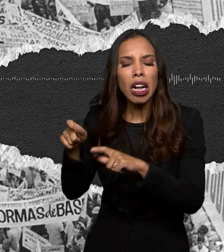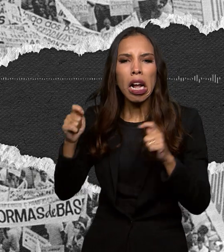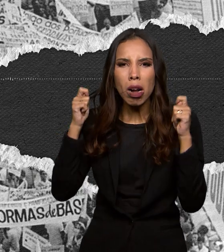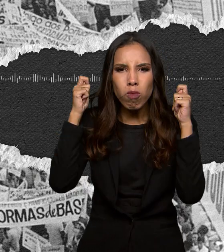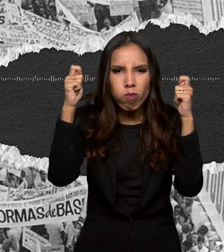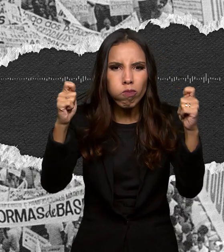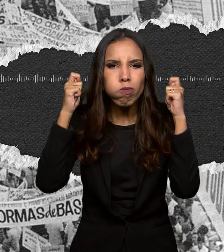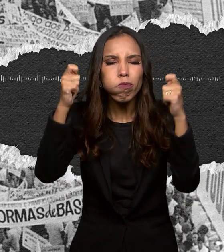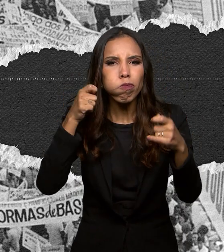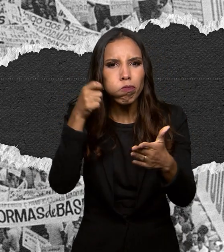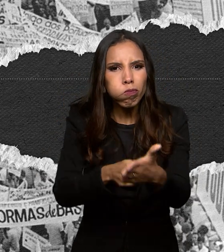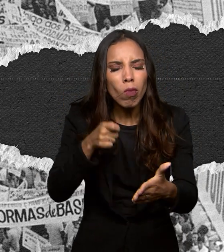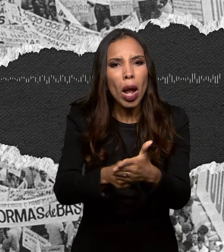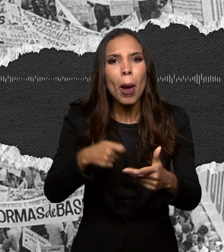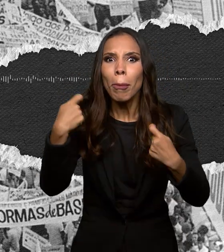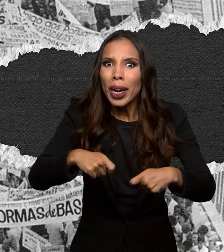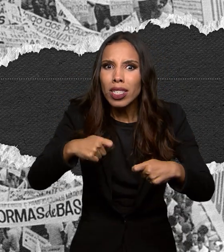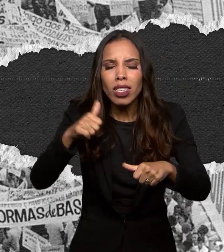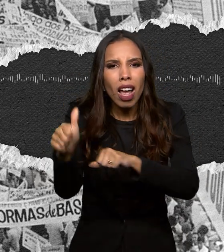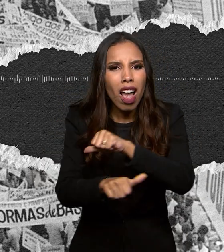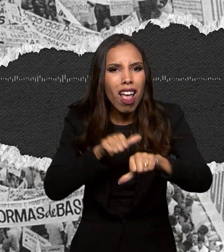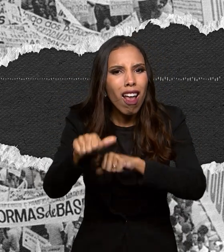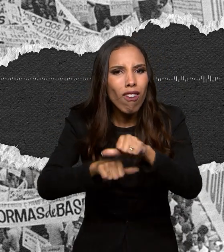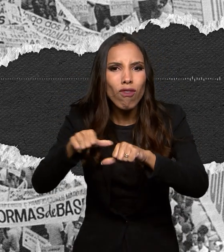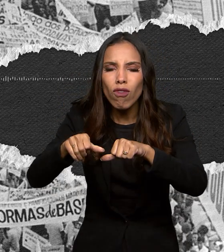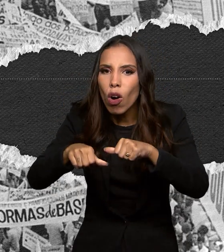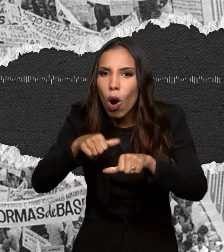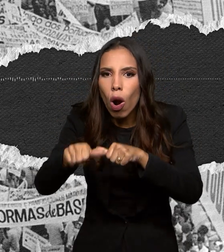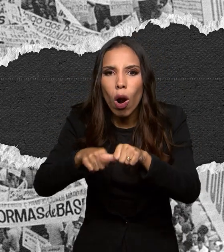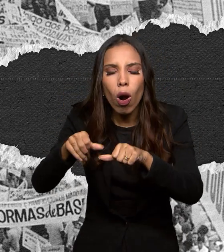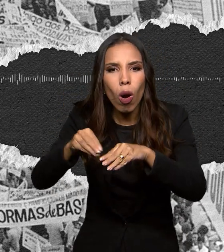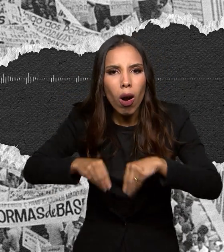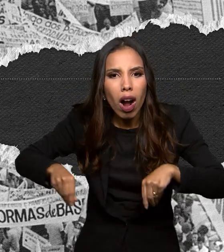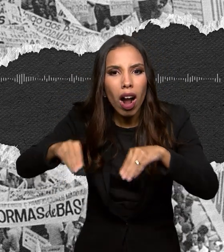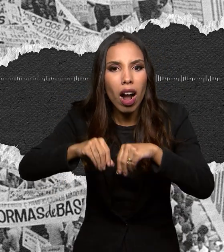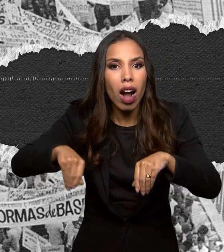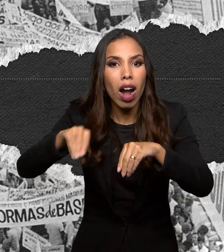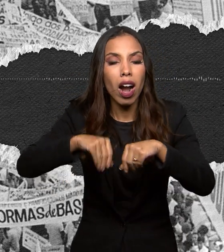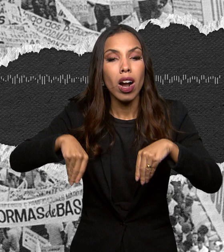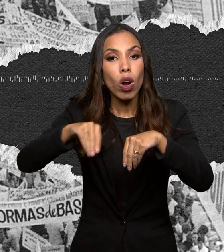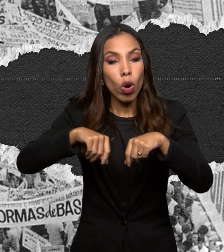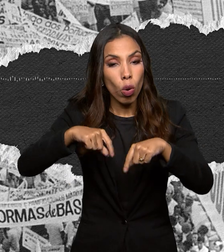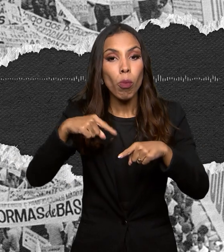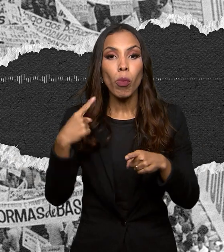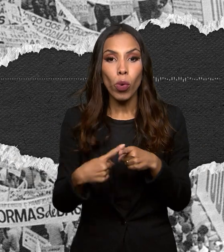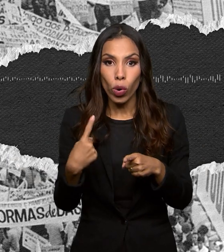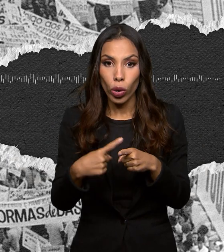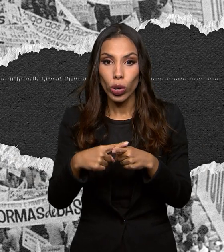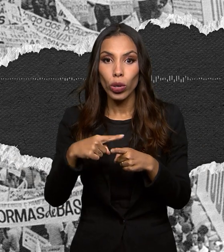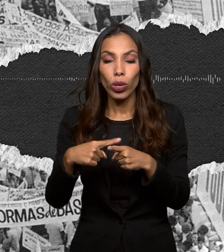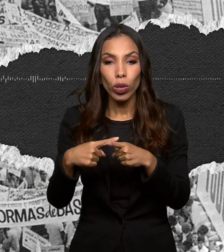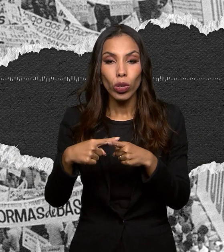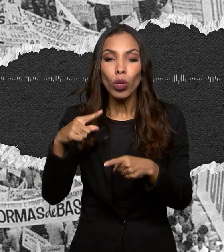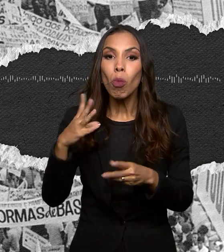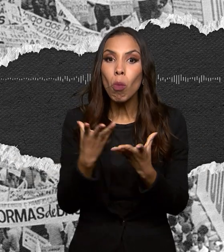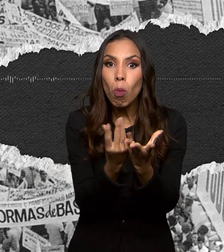da reforma agrária, que é uma reivindicação pela qual muitos brasileiros e brasileiras